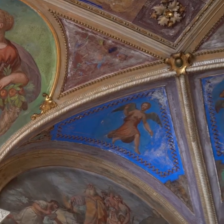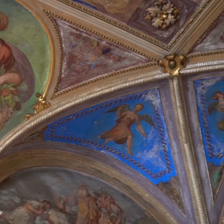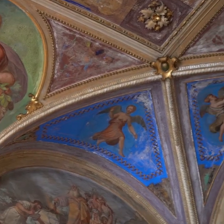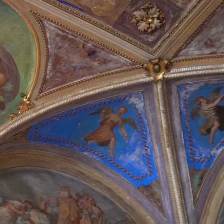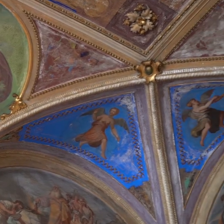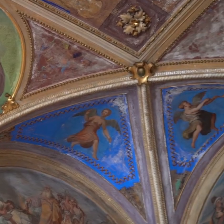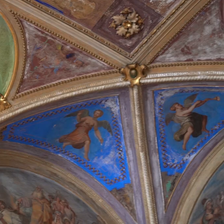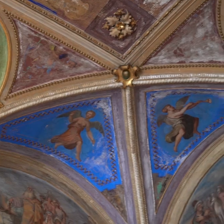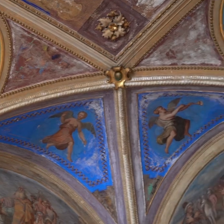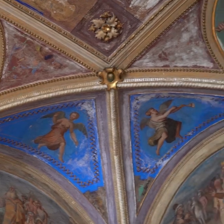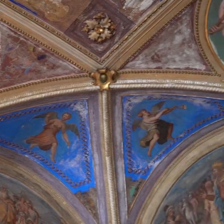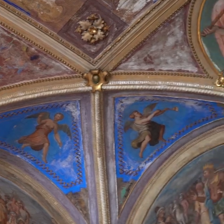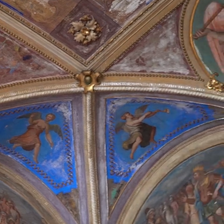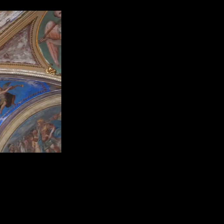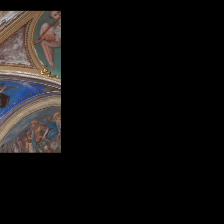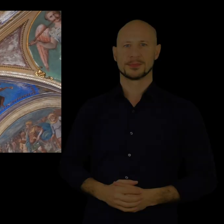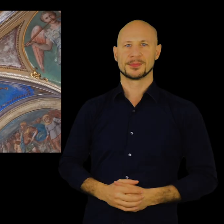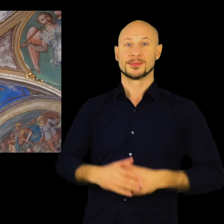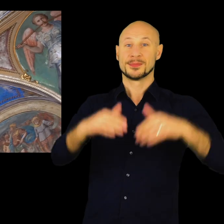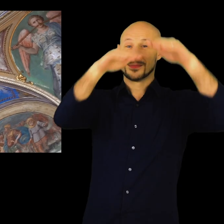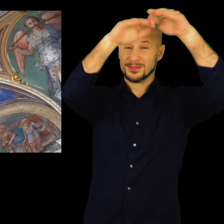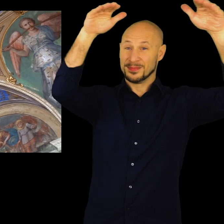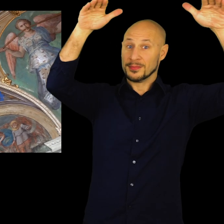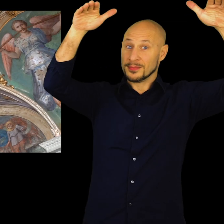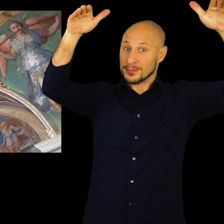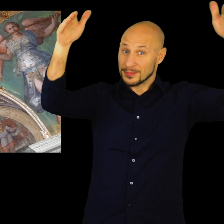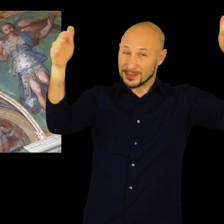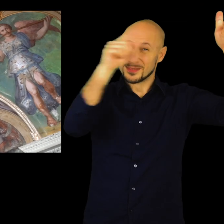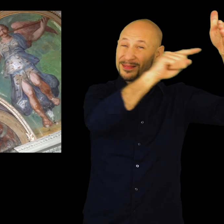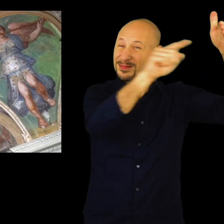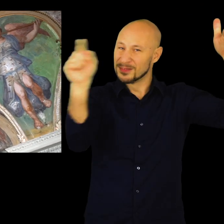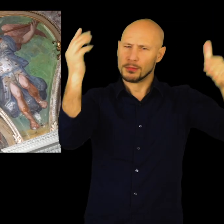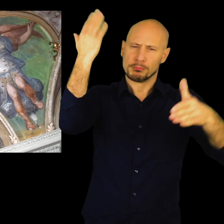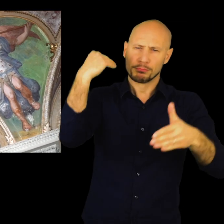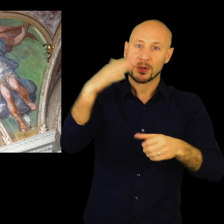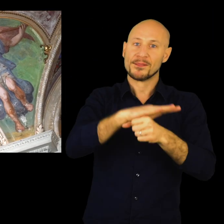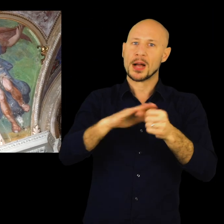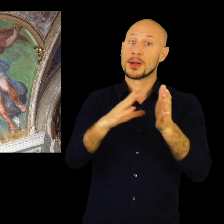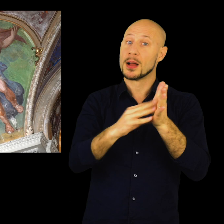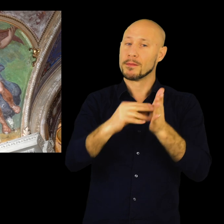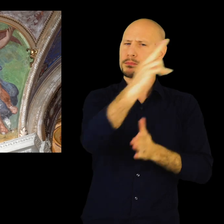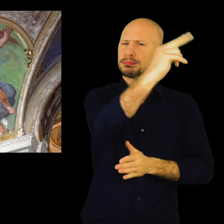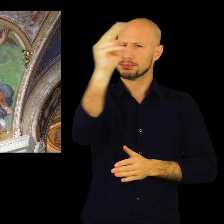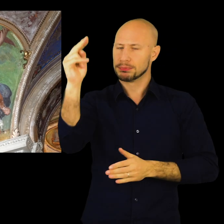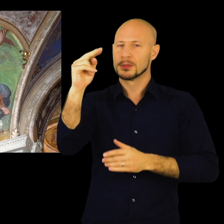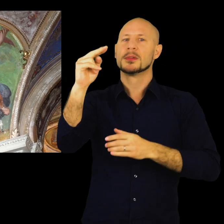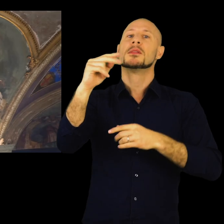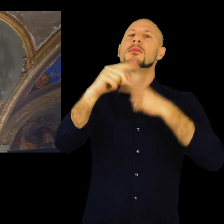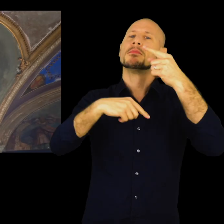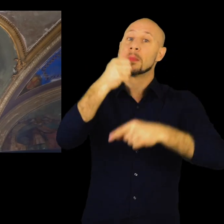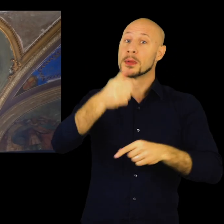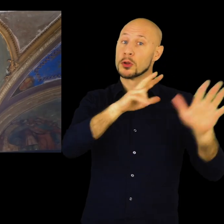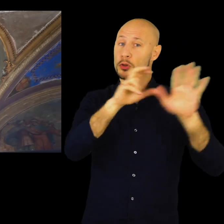Tutto attorno, sempre opera dalla famiglia Calvi, ma questa volta, con ridipinture ottocentesche, abbiamo figure allegoriche.